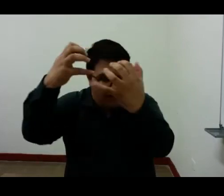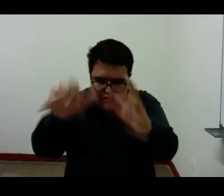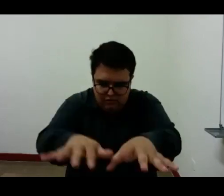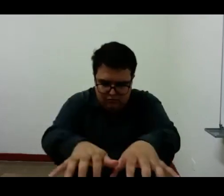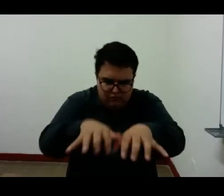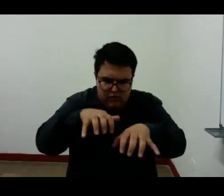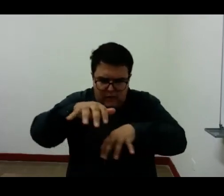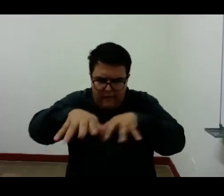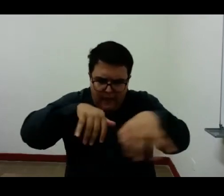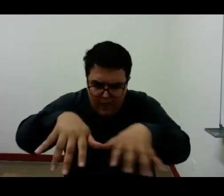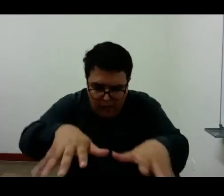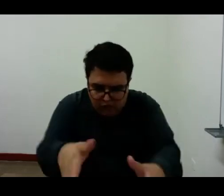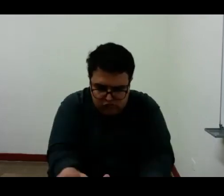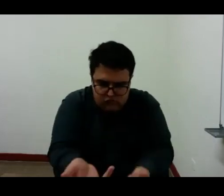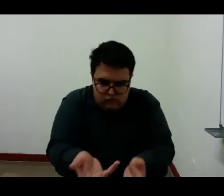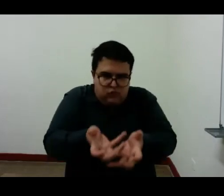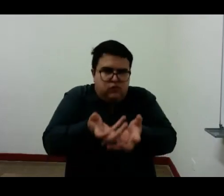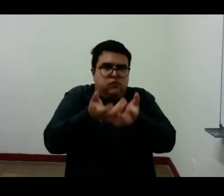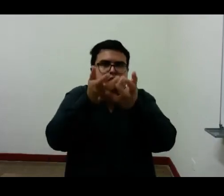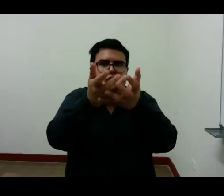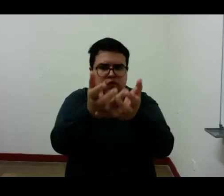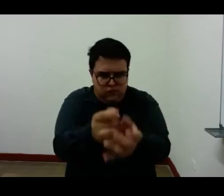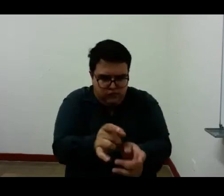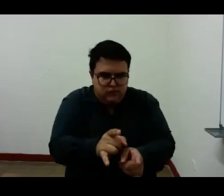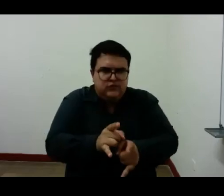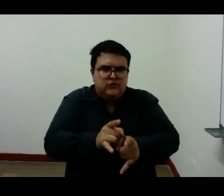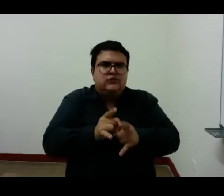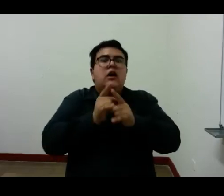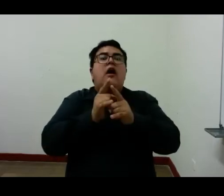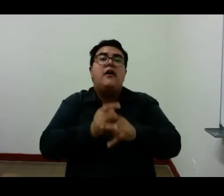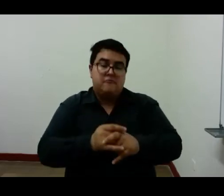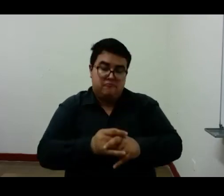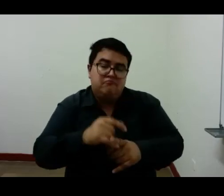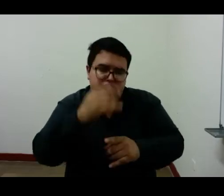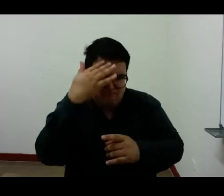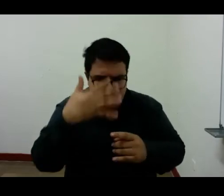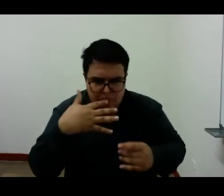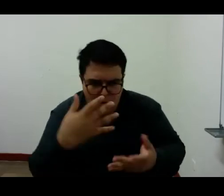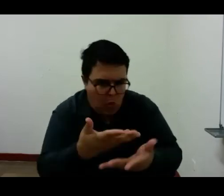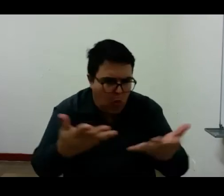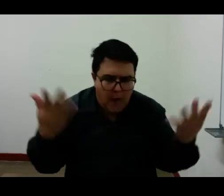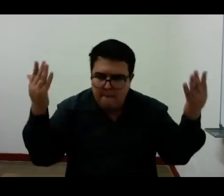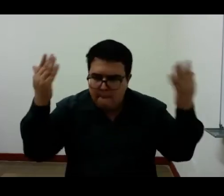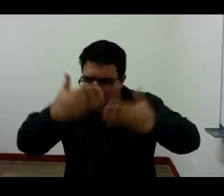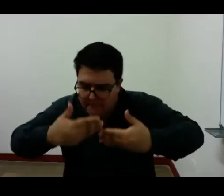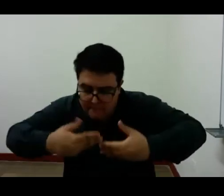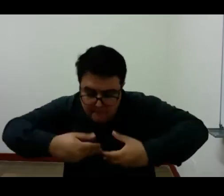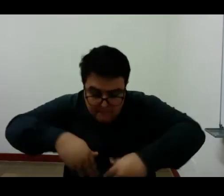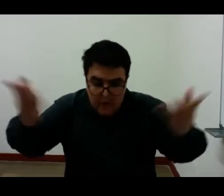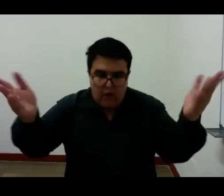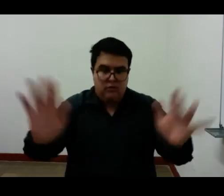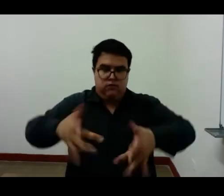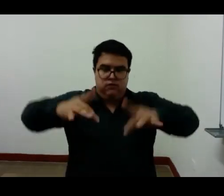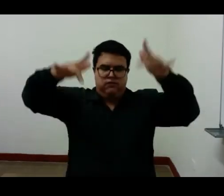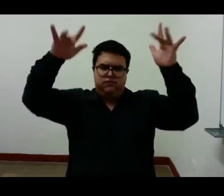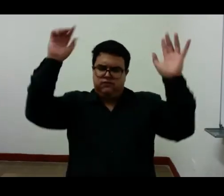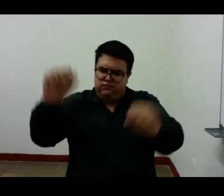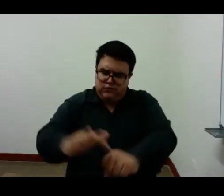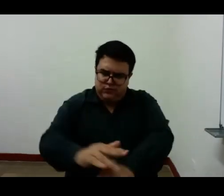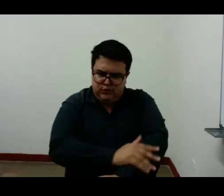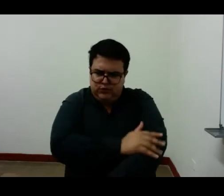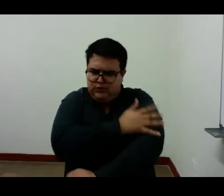hasta ahora la verdad estas emociones ha estado oculto que es el interés de los